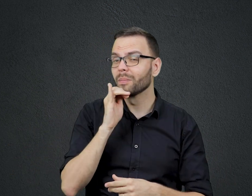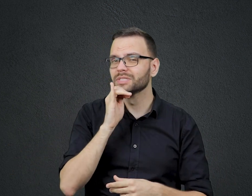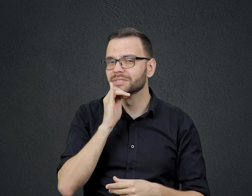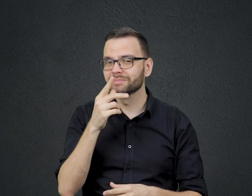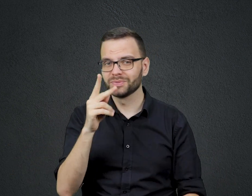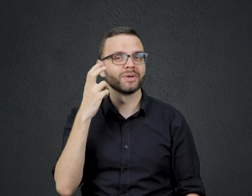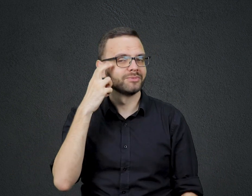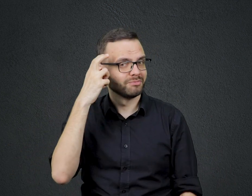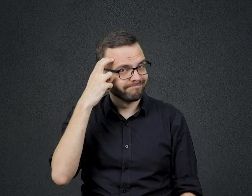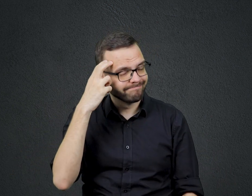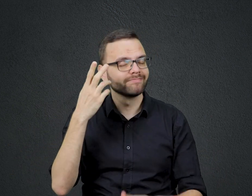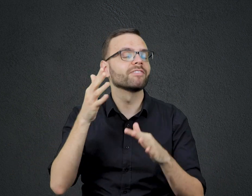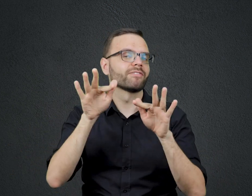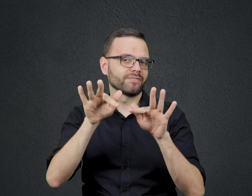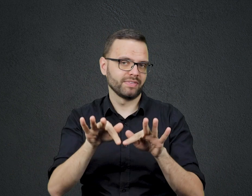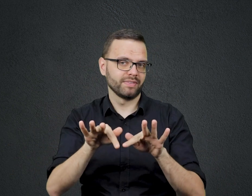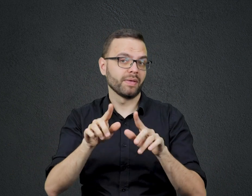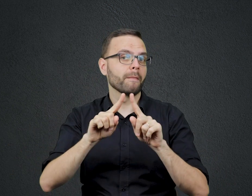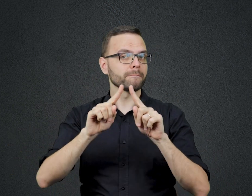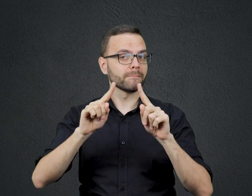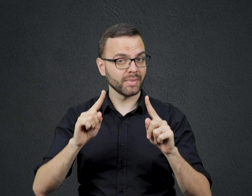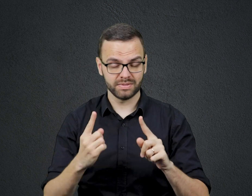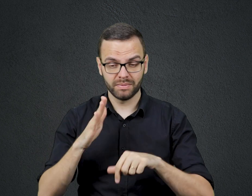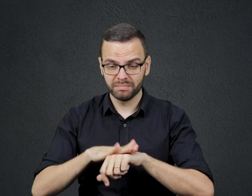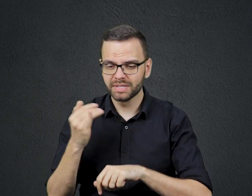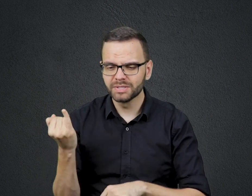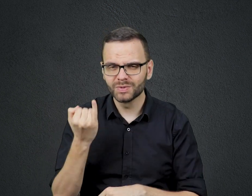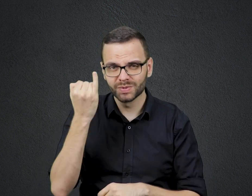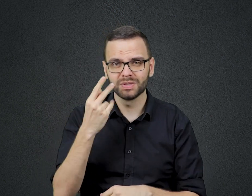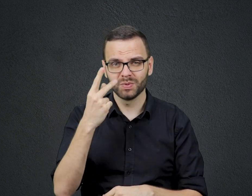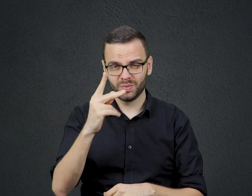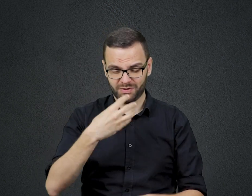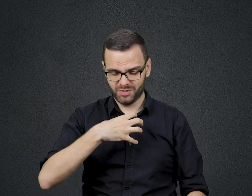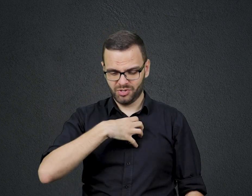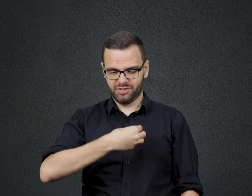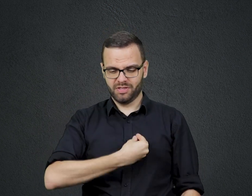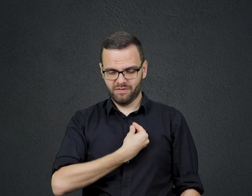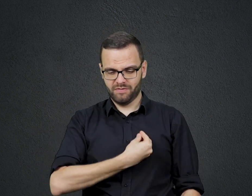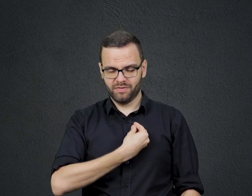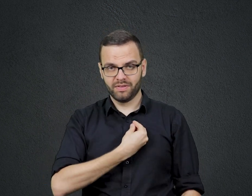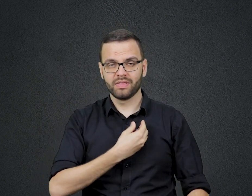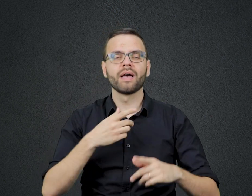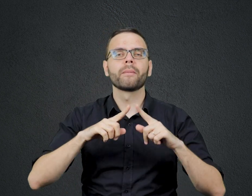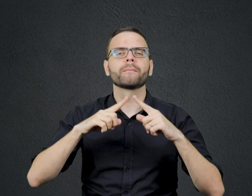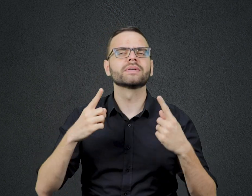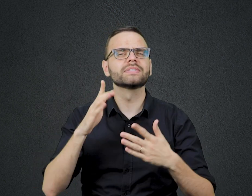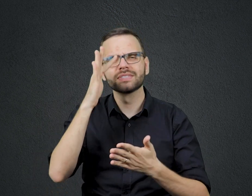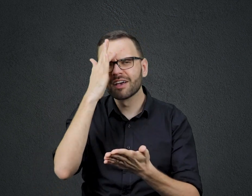Passará Por isso, mais relevante que defender o status social ou a raça É defender a fé em Jesus